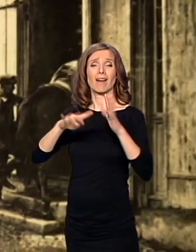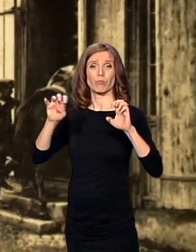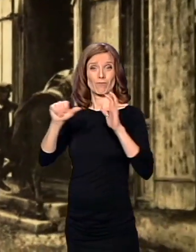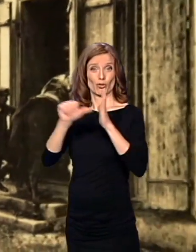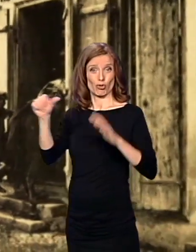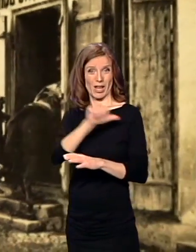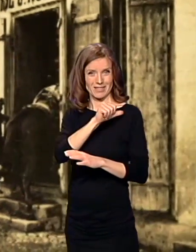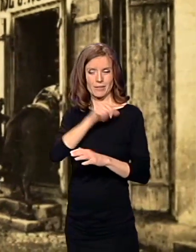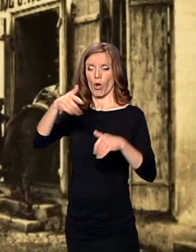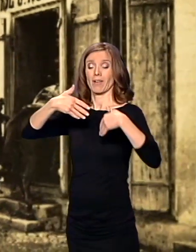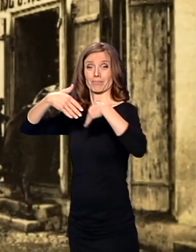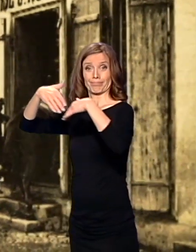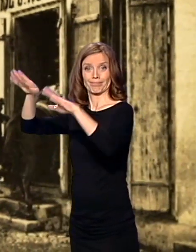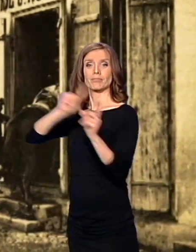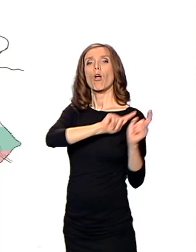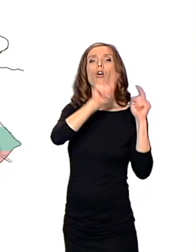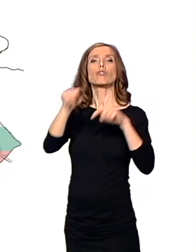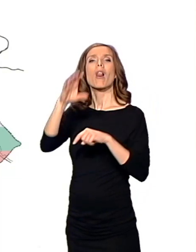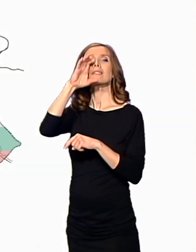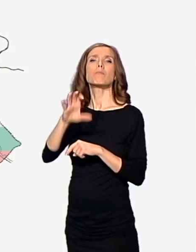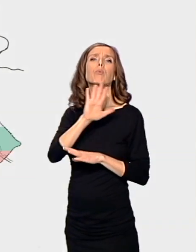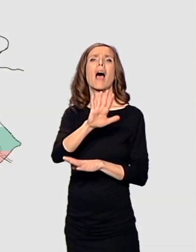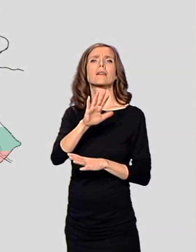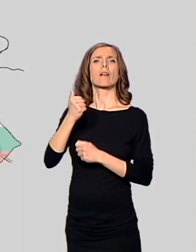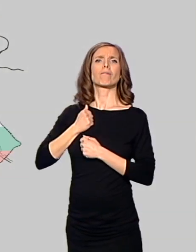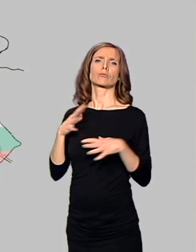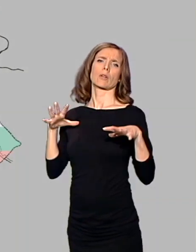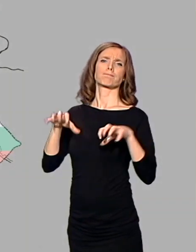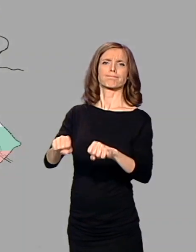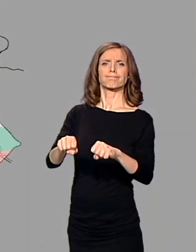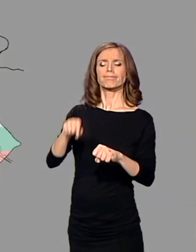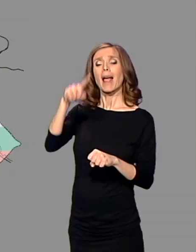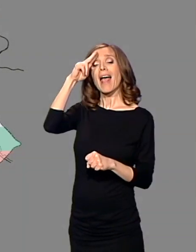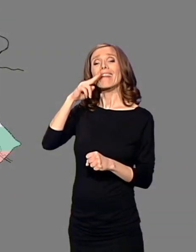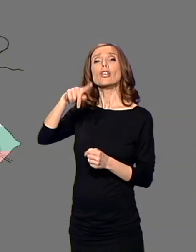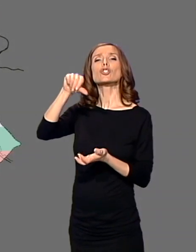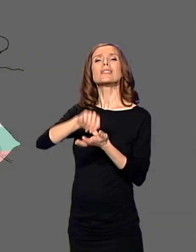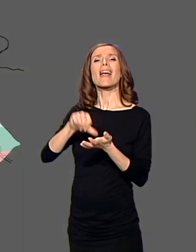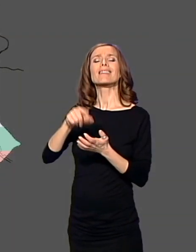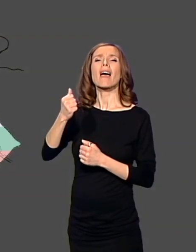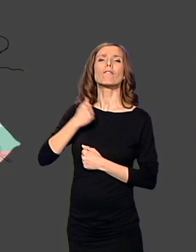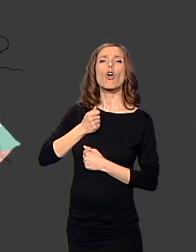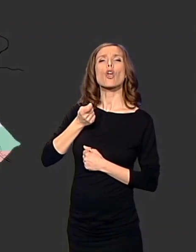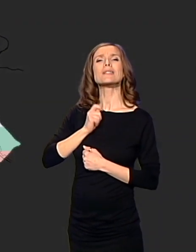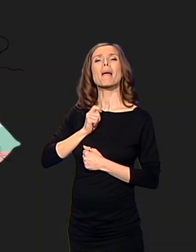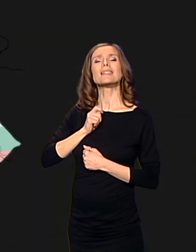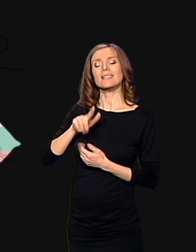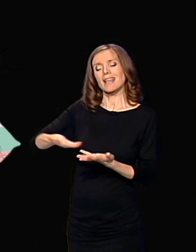godine. Smenjuje ih bugarska okupacijona vlast. Niš postaje centar vojno-inspekcijske oblasti Morava.